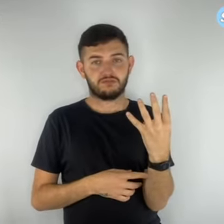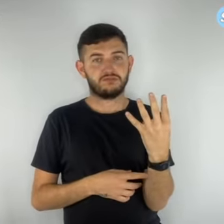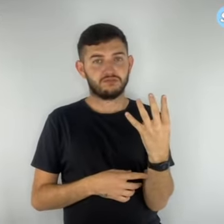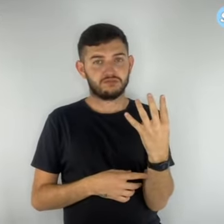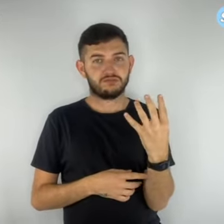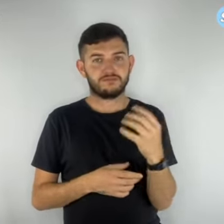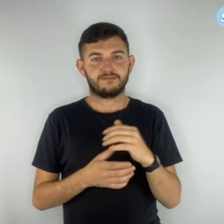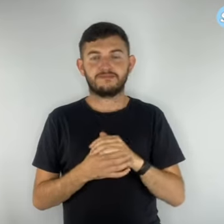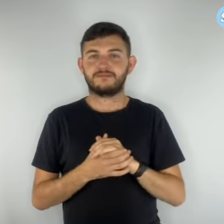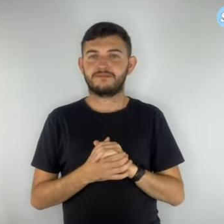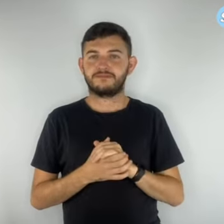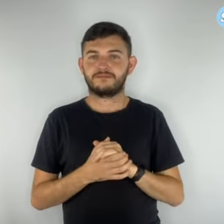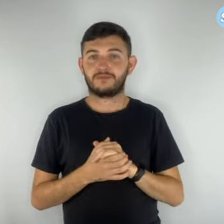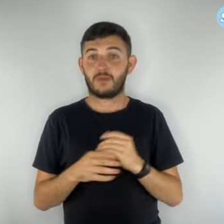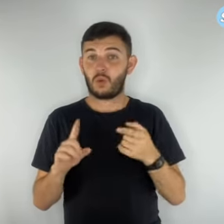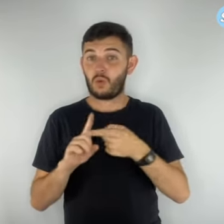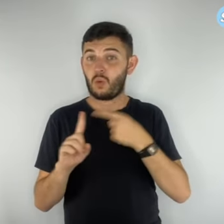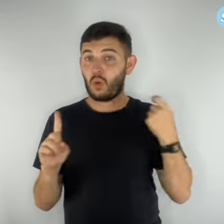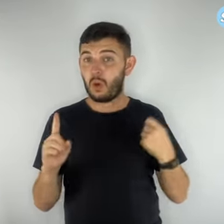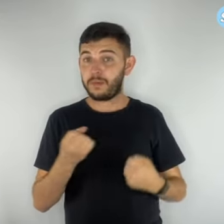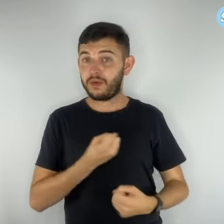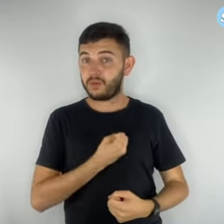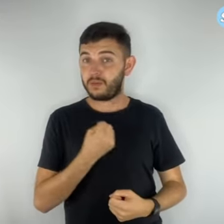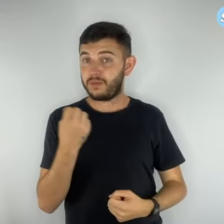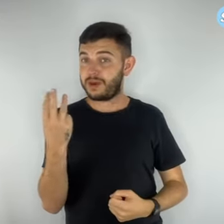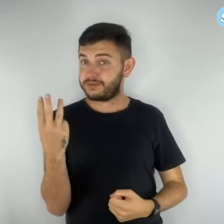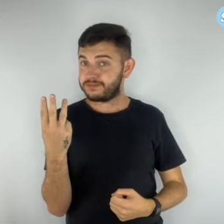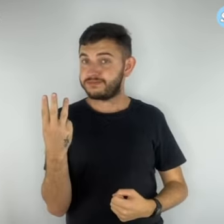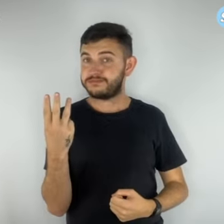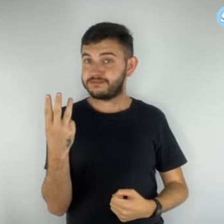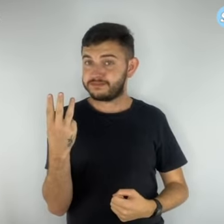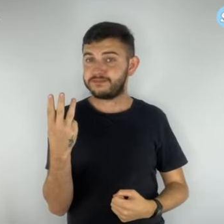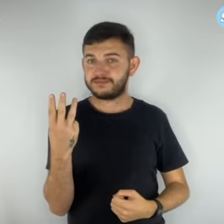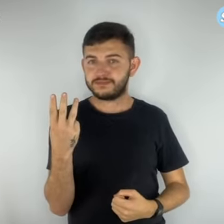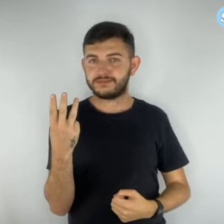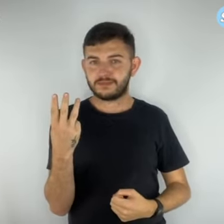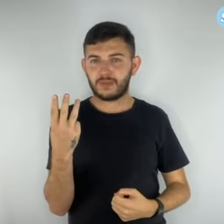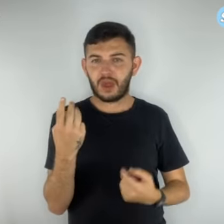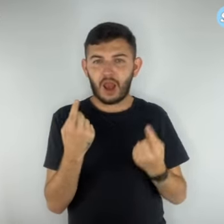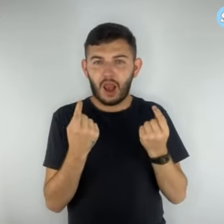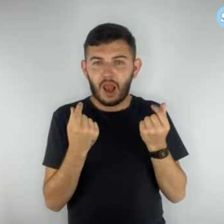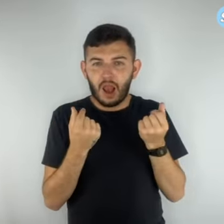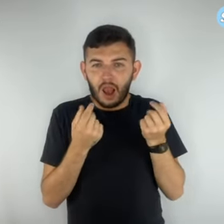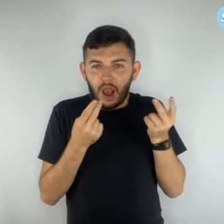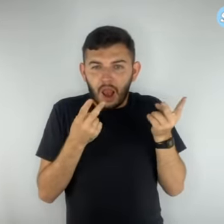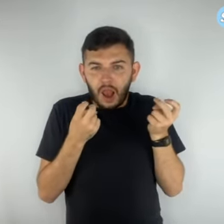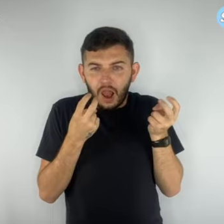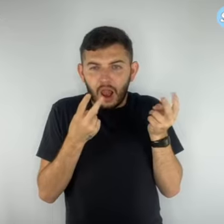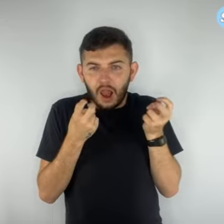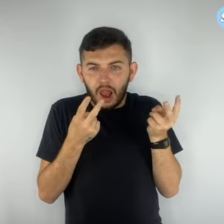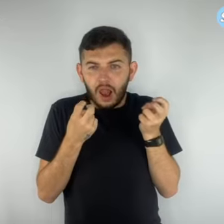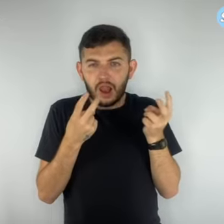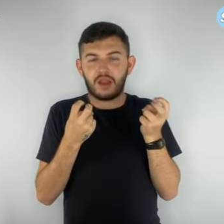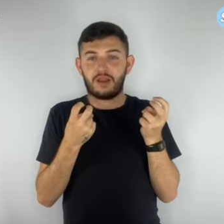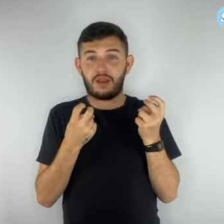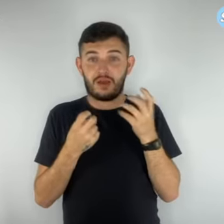Golpe 3 Para extorquir dinheiro das vítimas, a pessoa que realiza a chamada se passa por